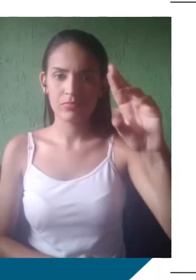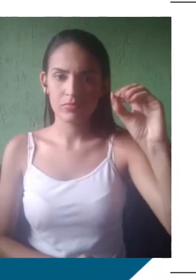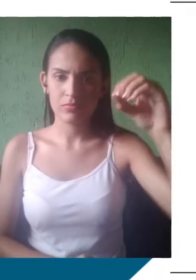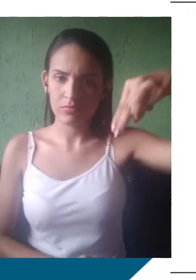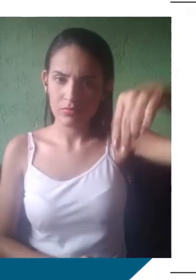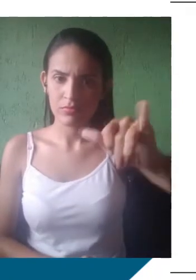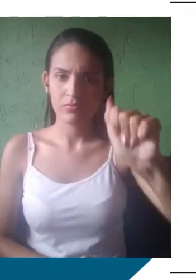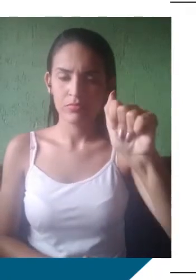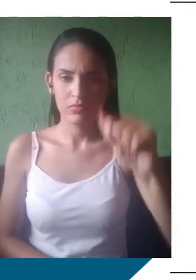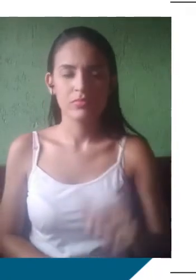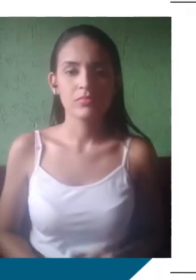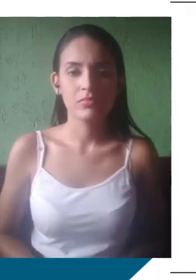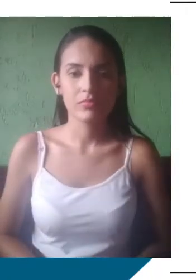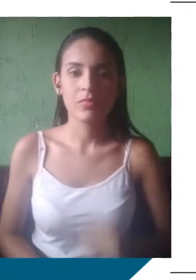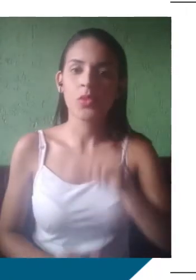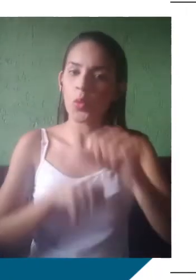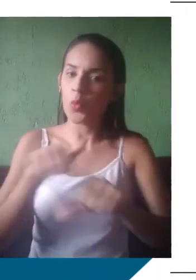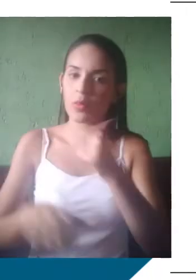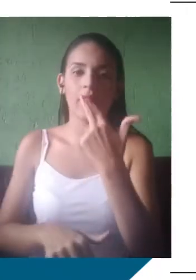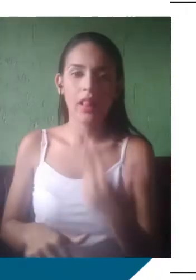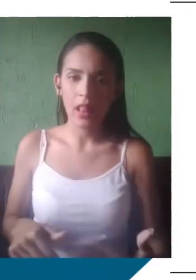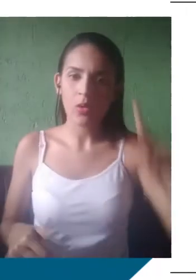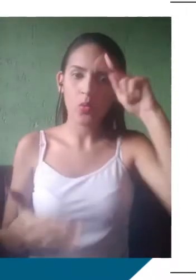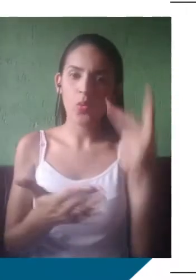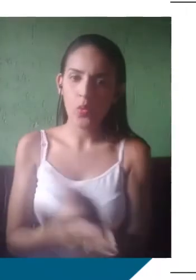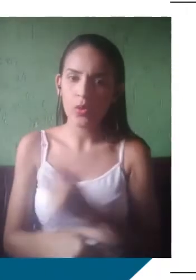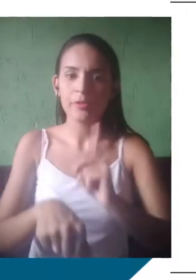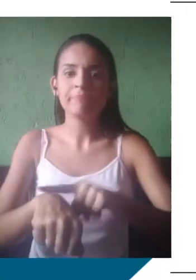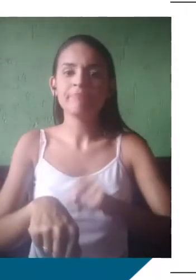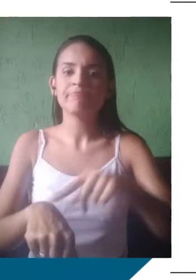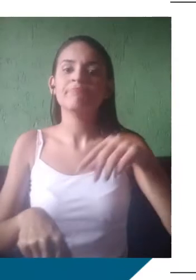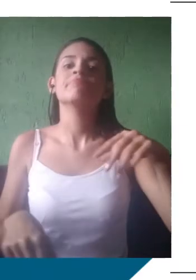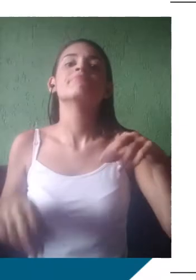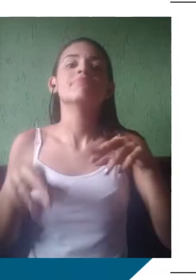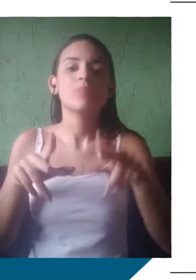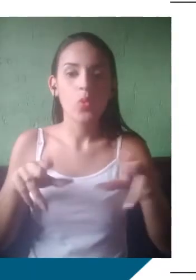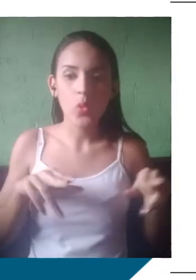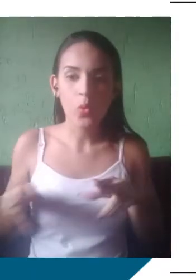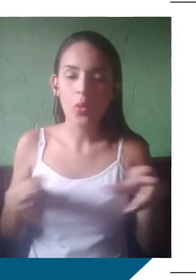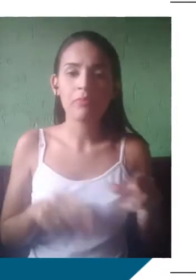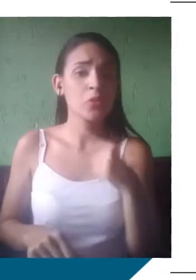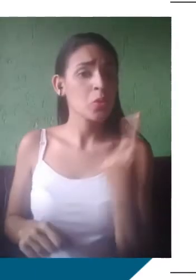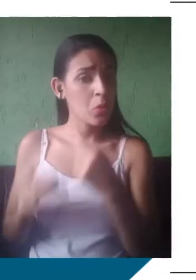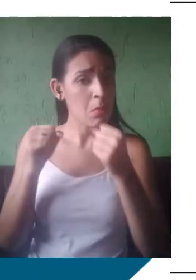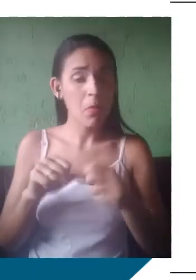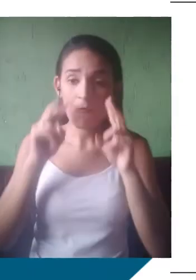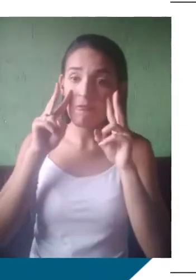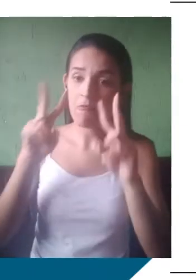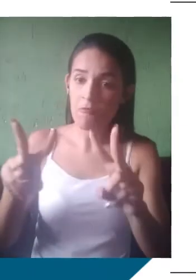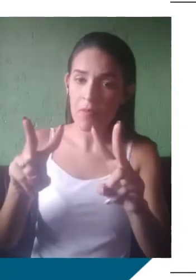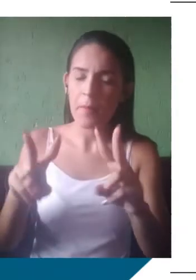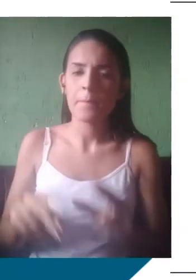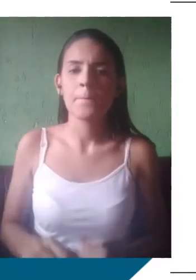são as variações linguísticas que ocorrem dentro do mesmo período de tempo. Podem ser observadas segundo determinados